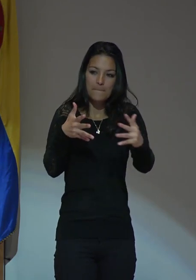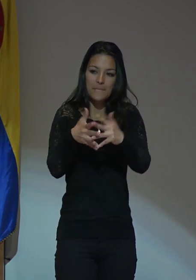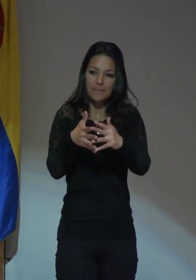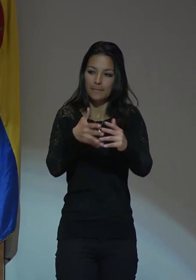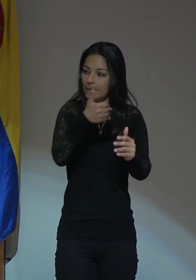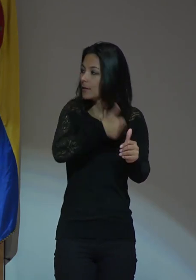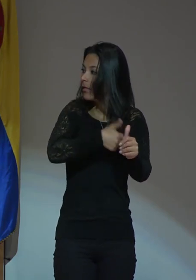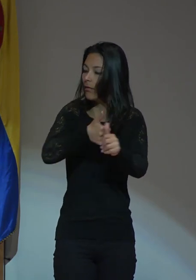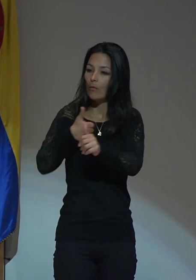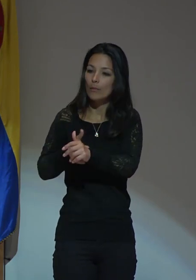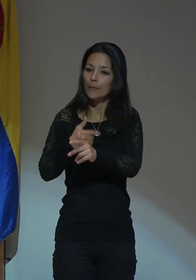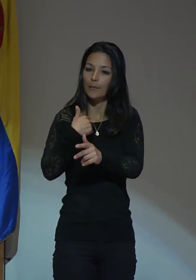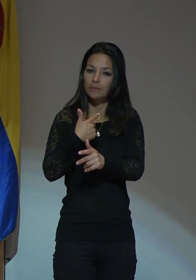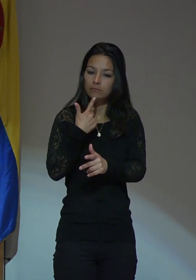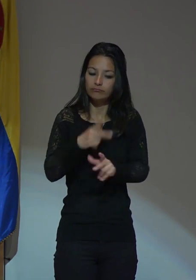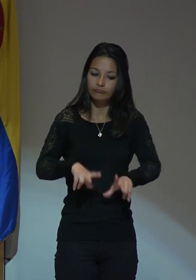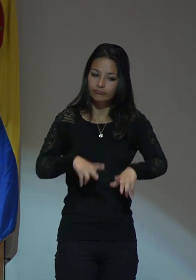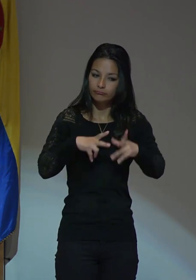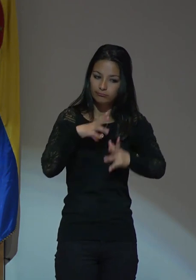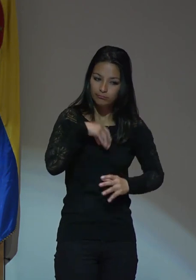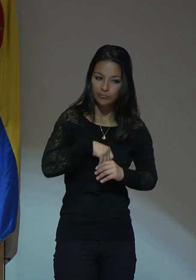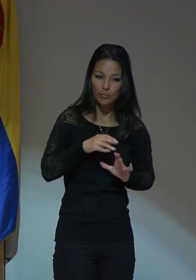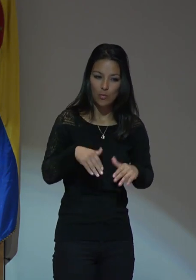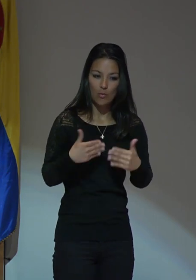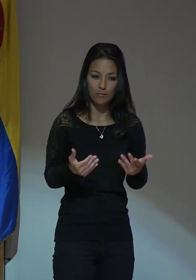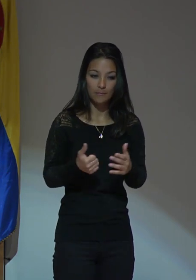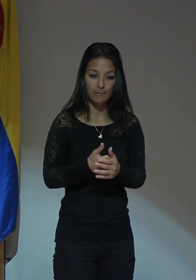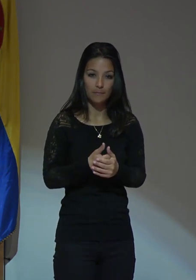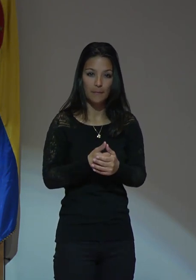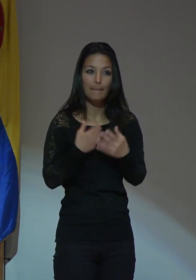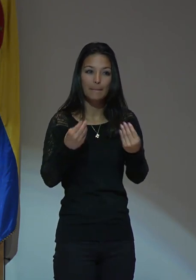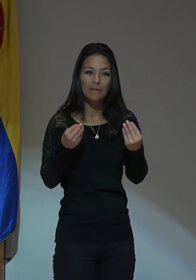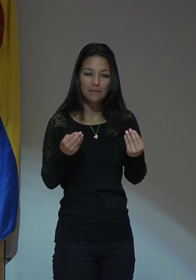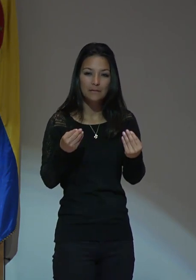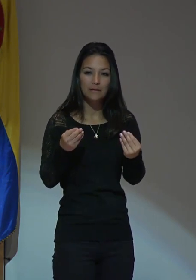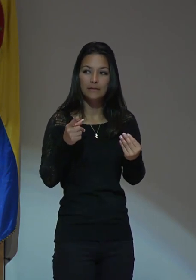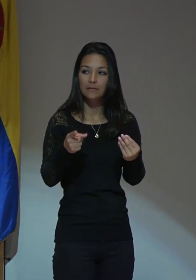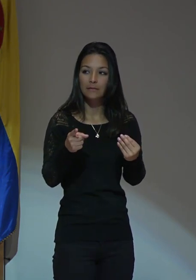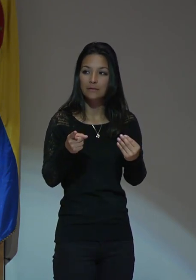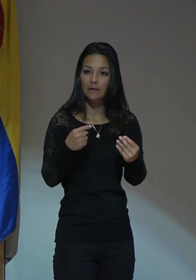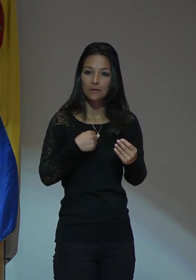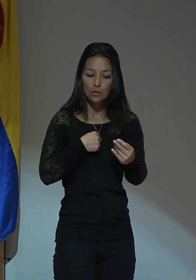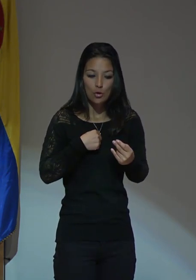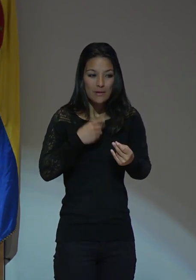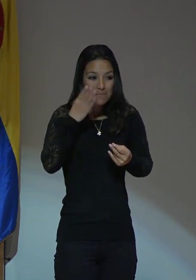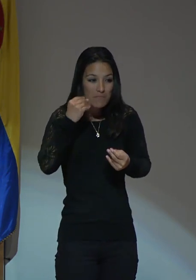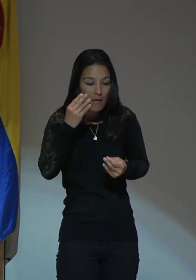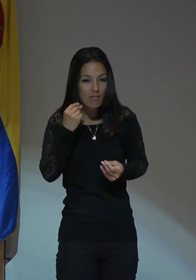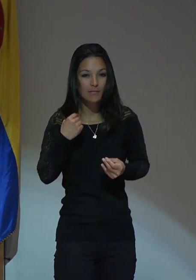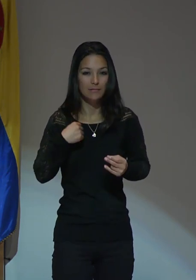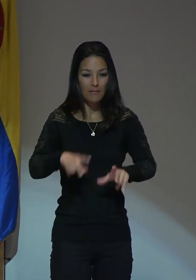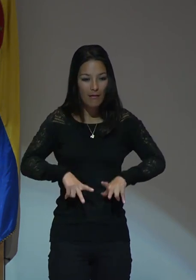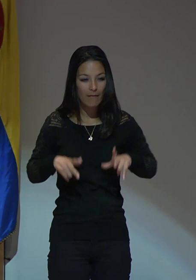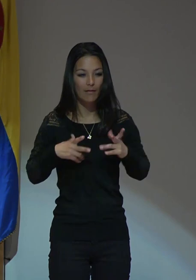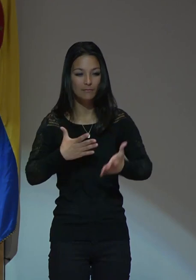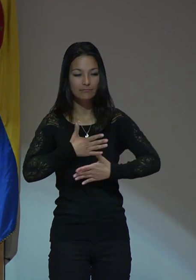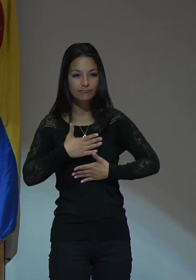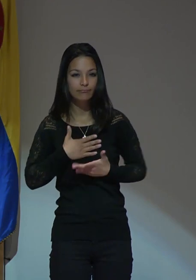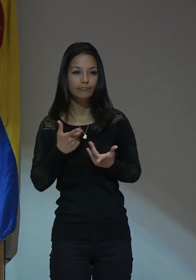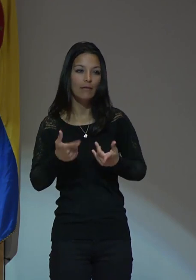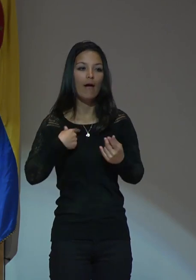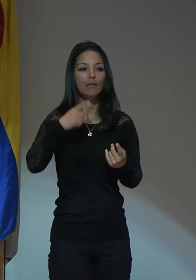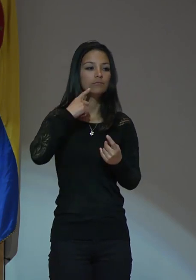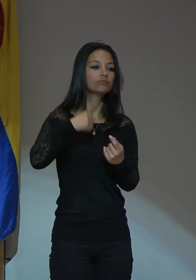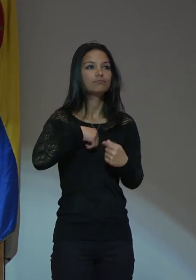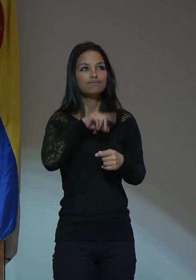uno con su creatividad para desde su vivencia transformar